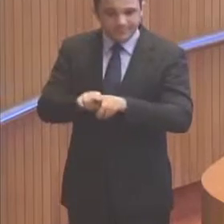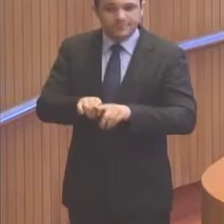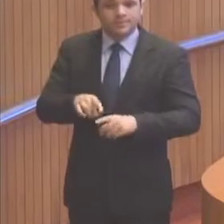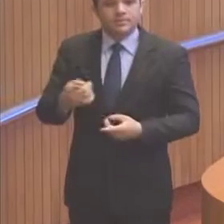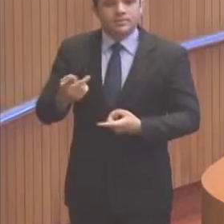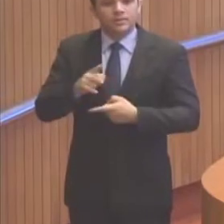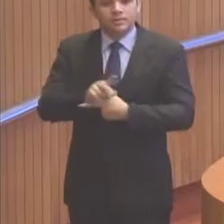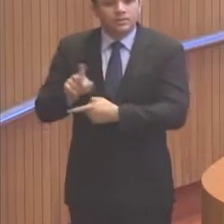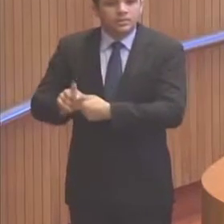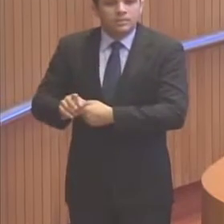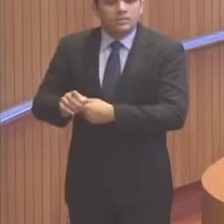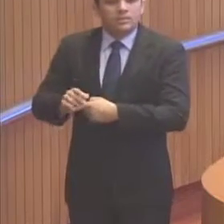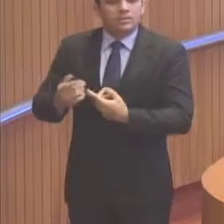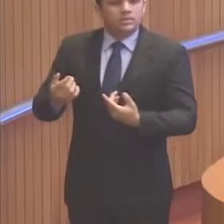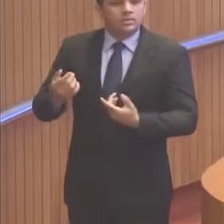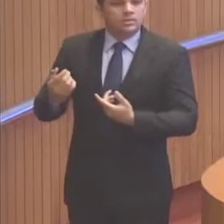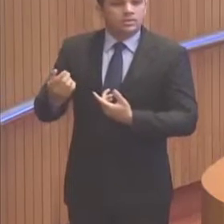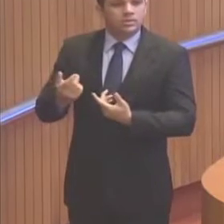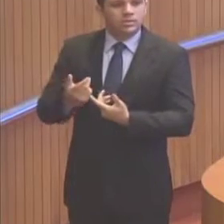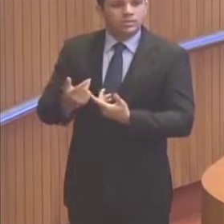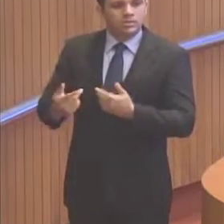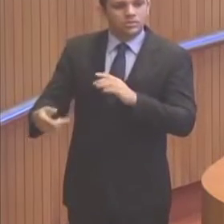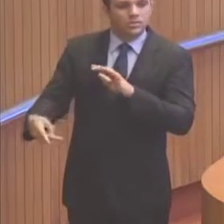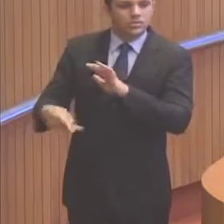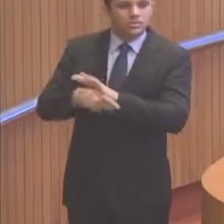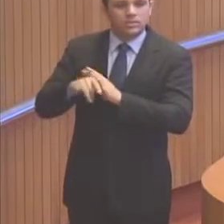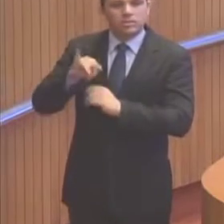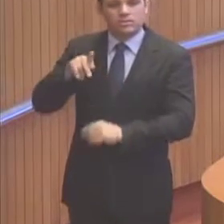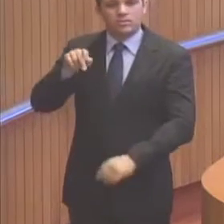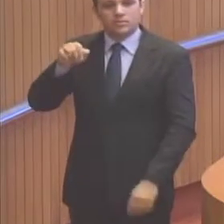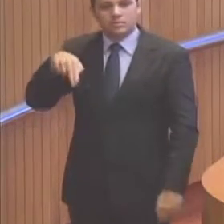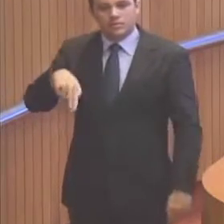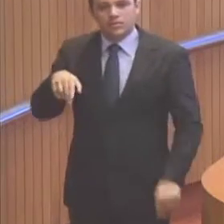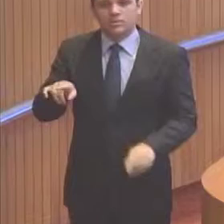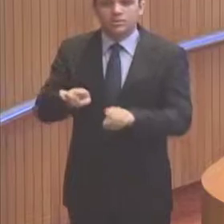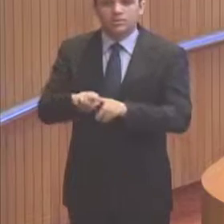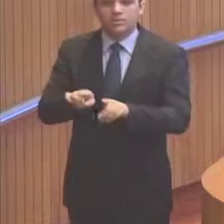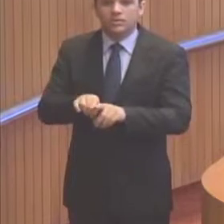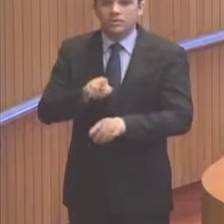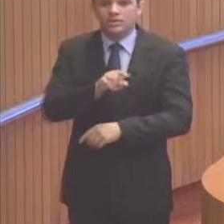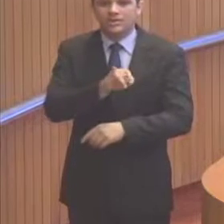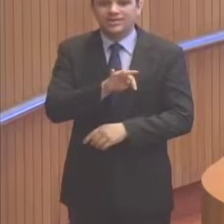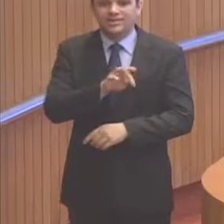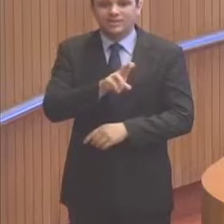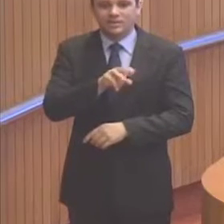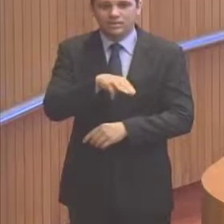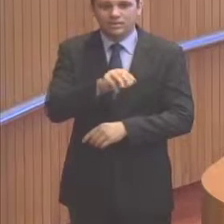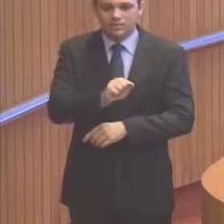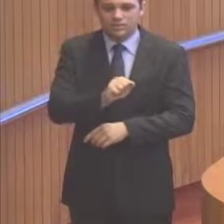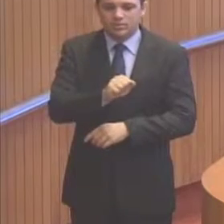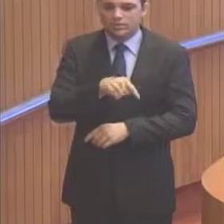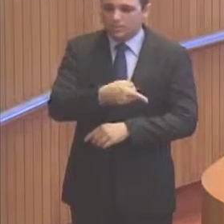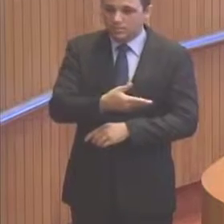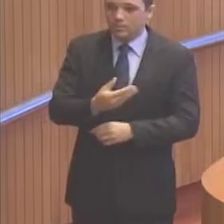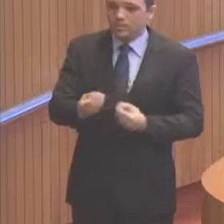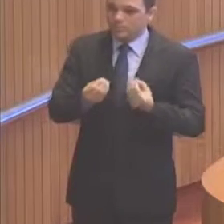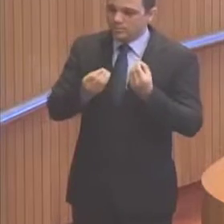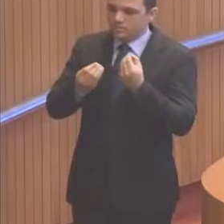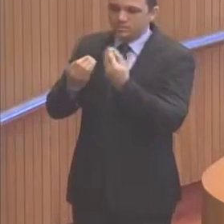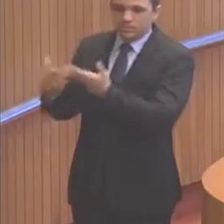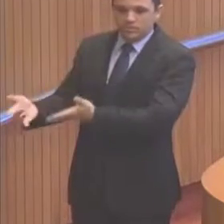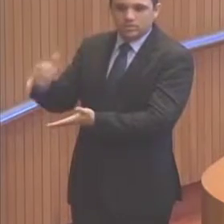aliás, diga-se passagem, o ITERMA concedeu o título de posse para essas